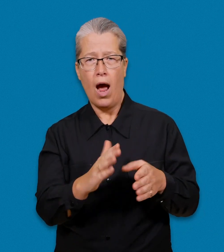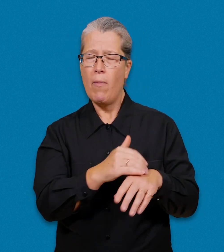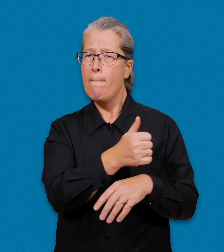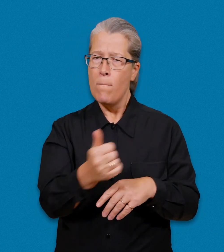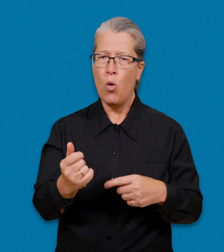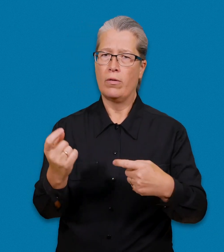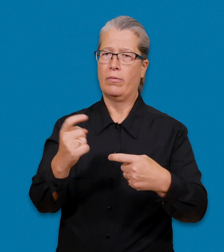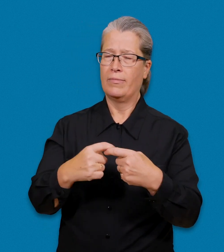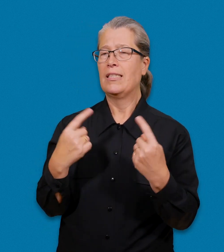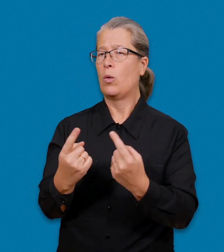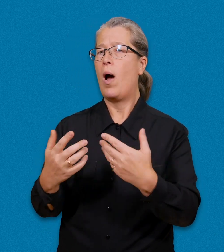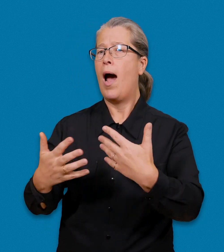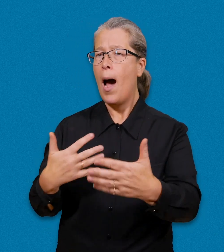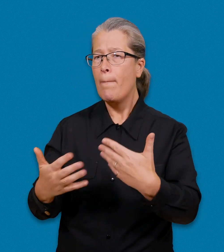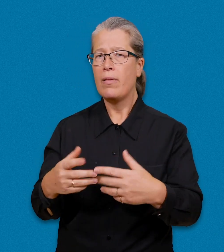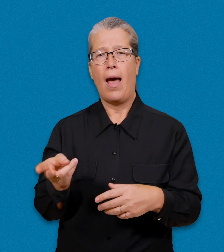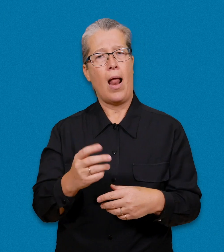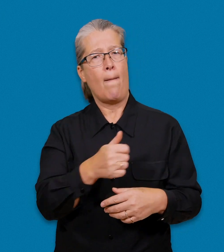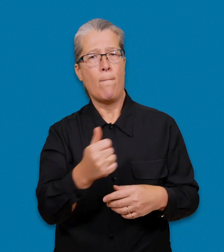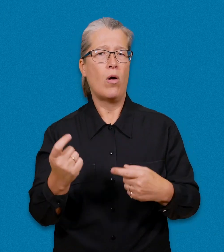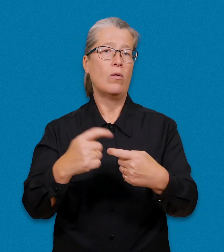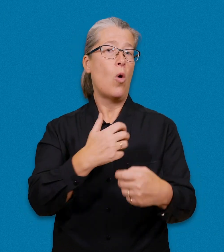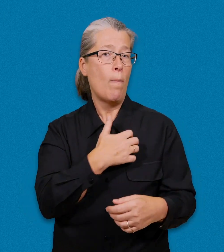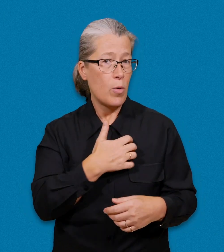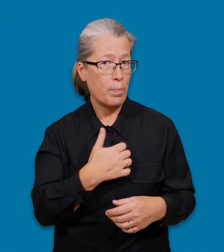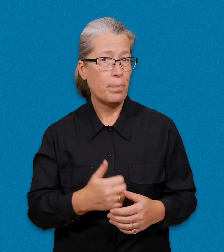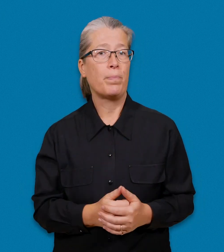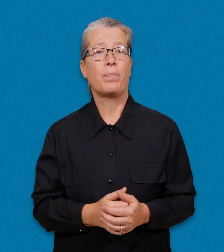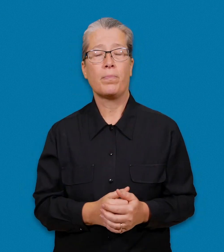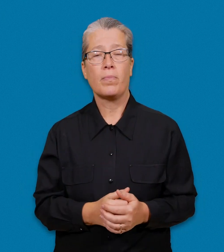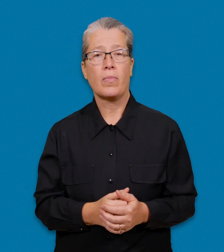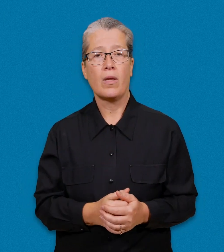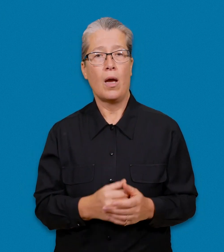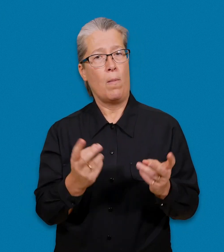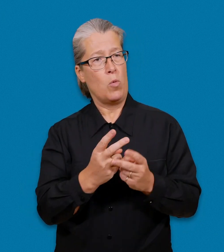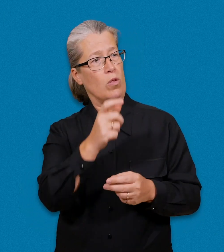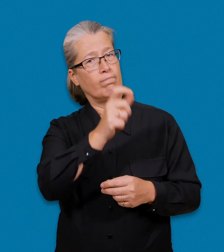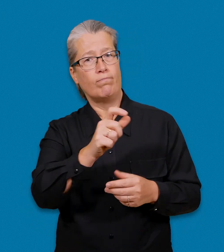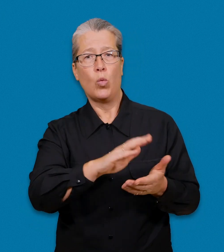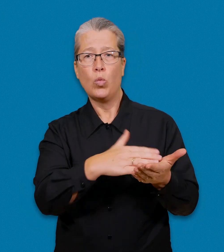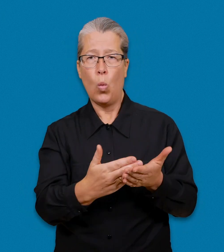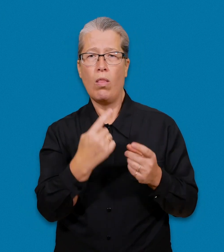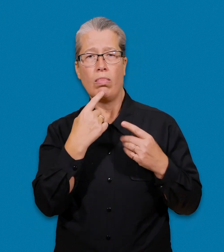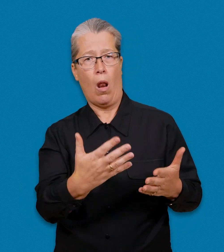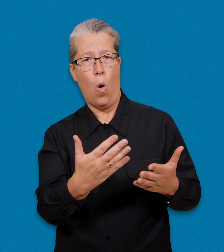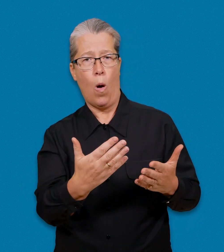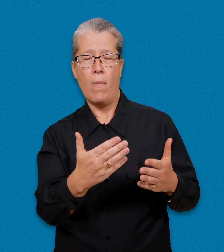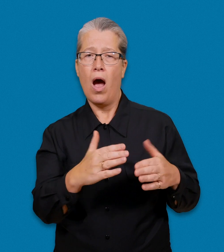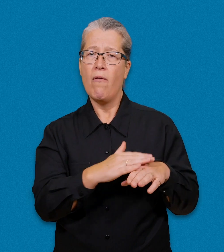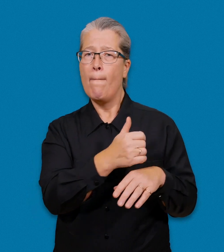viss tolk för enbart arbetsrelaterade uppdrag eller för enbart hobbyer. De tolkar som du har angett för enbart